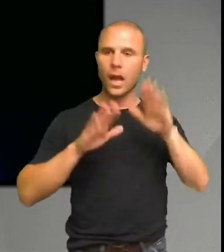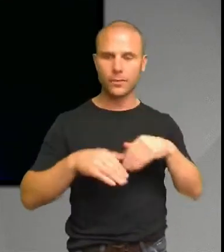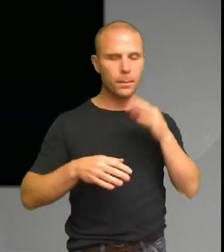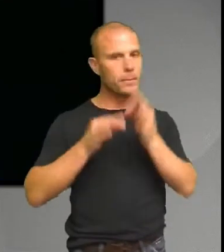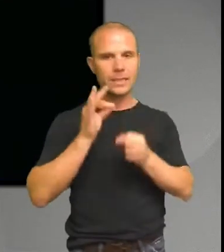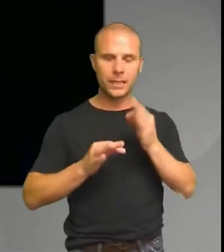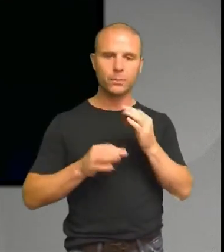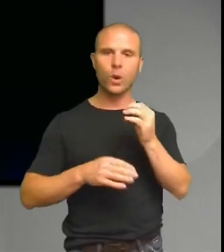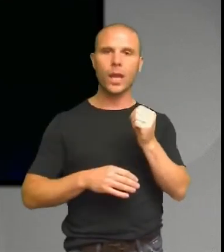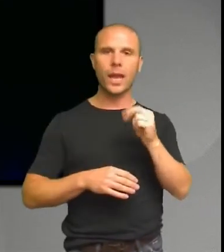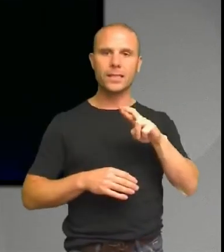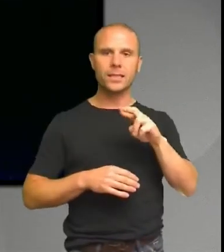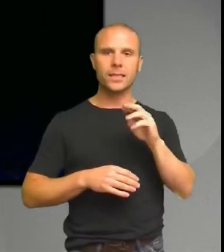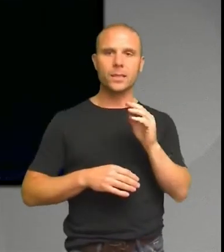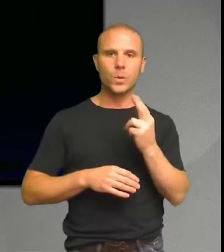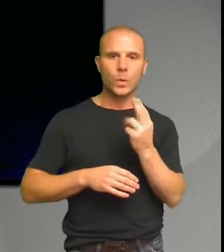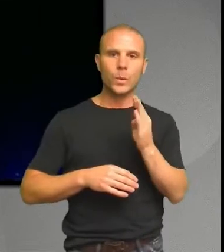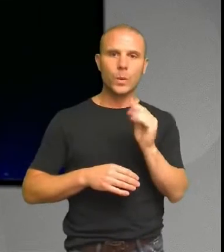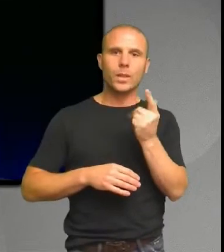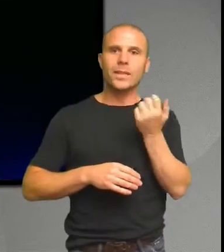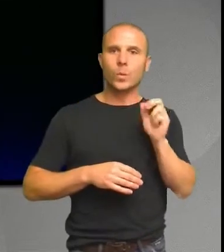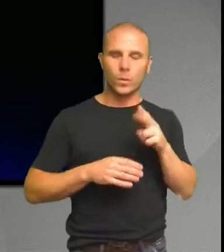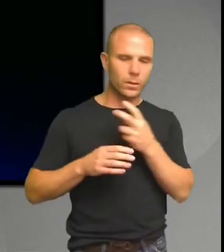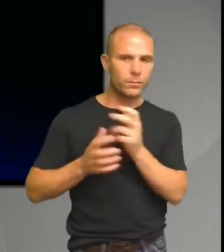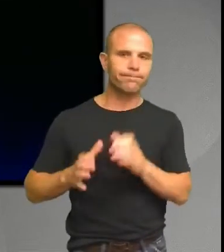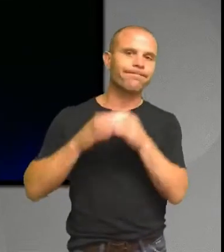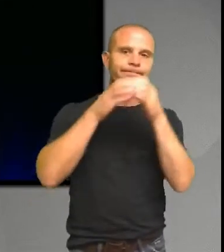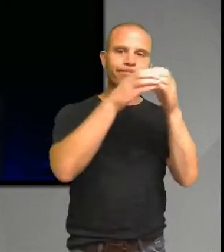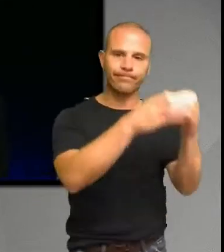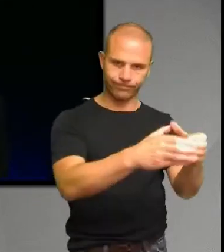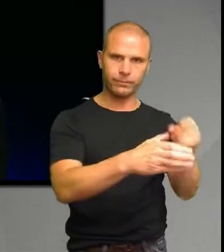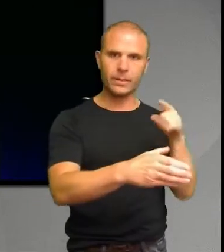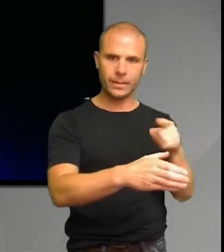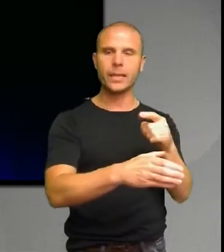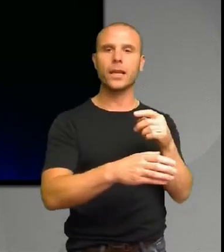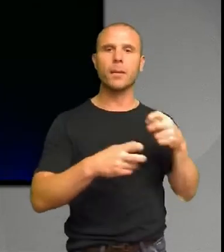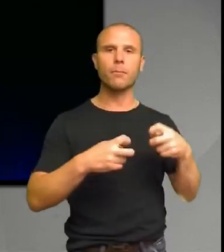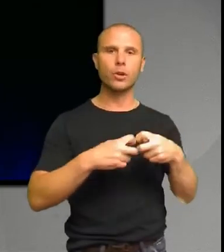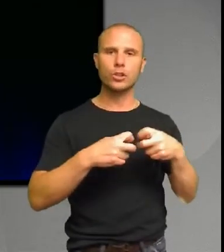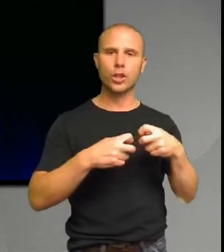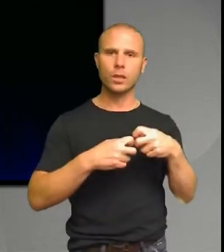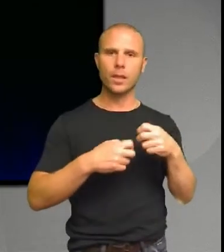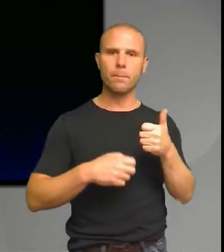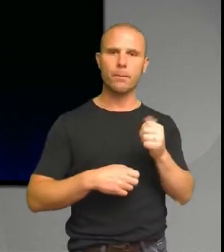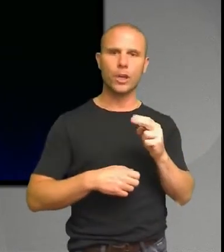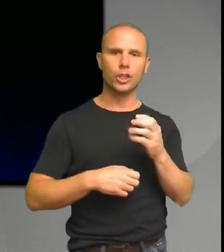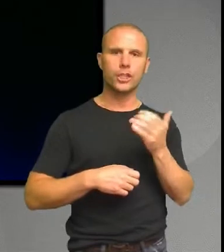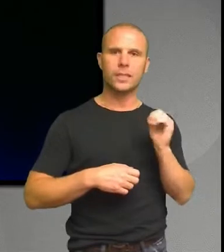till Bryssel i Belgien. Och när vi skulle åka hem därifrån, det här är alltså i onsdags, då blev det väldigt